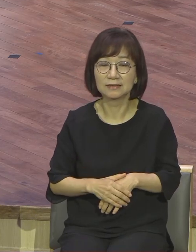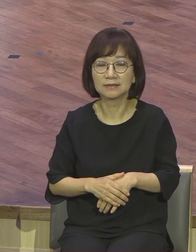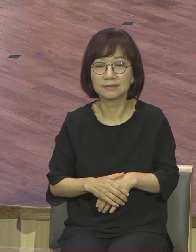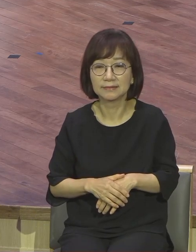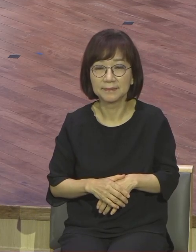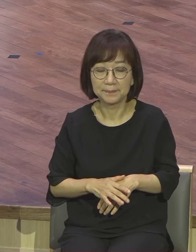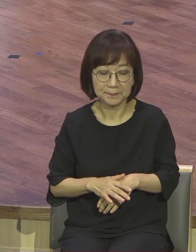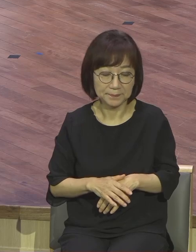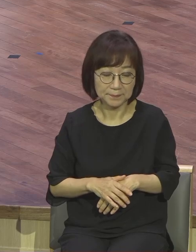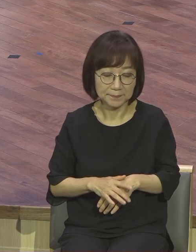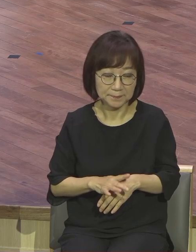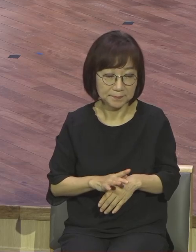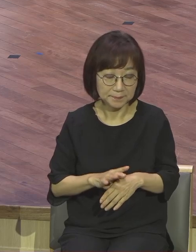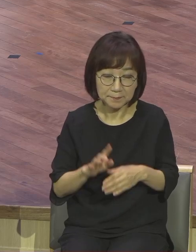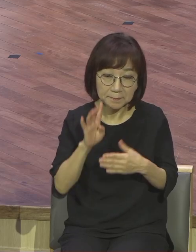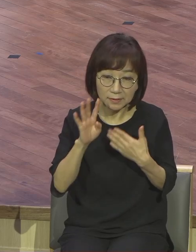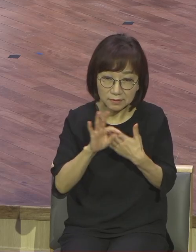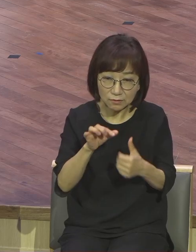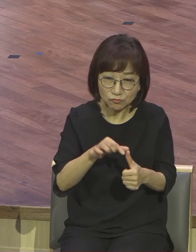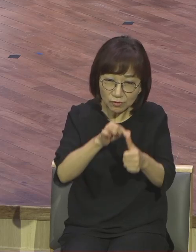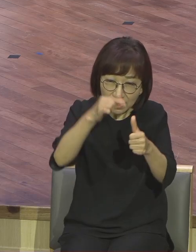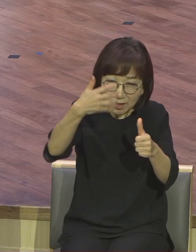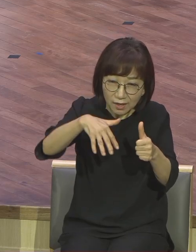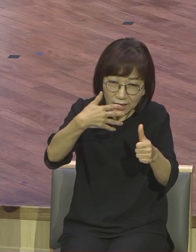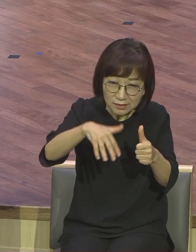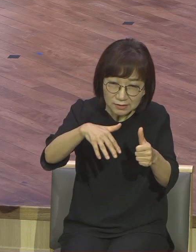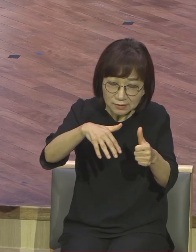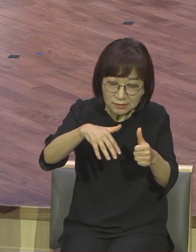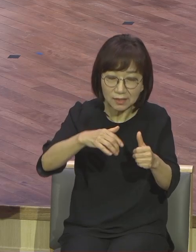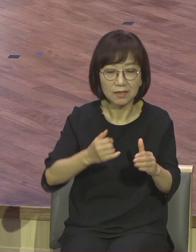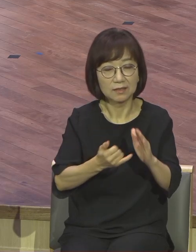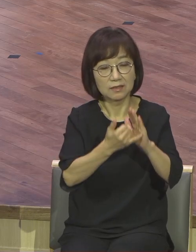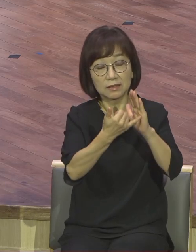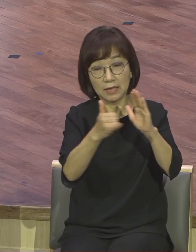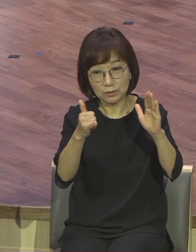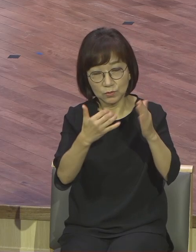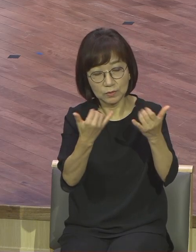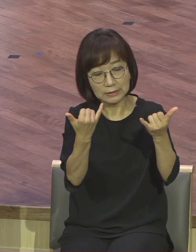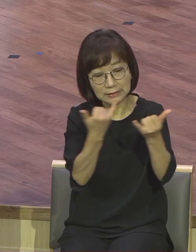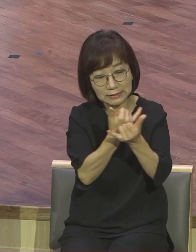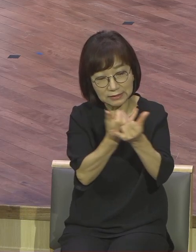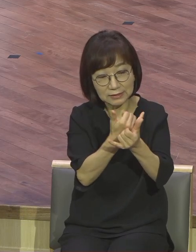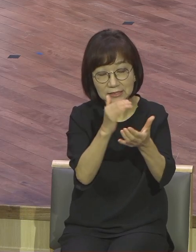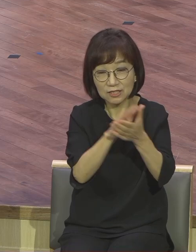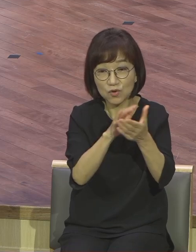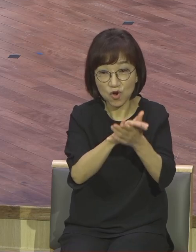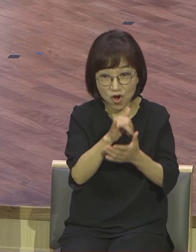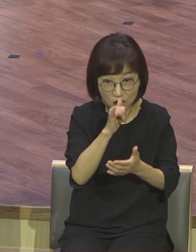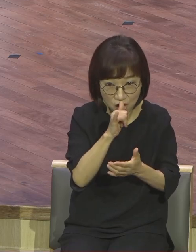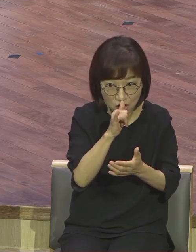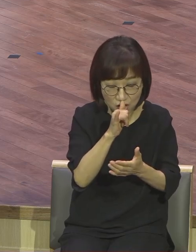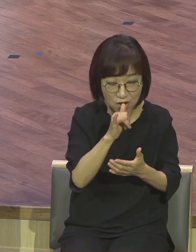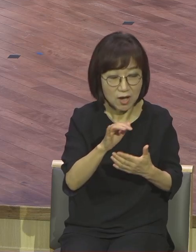그를 향해서 여러분 이 구원의 시간표를 가져야 됩니다. 어떻게 하든지 간에